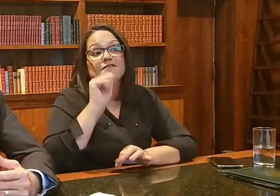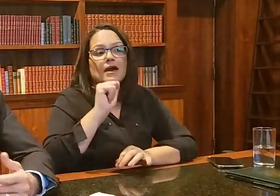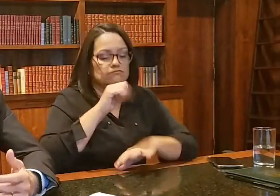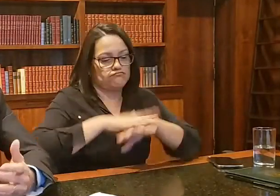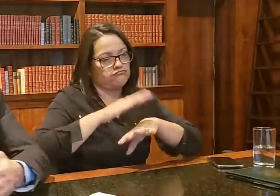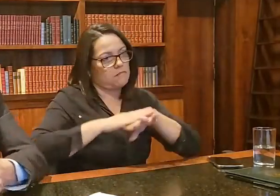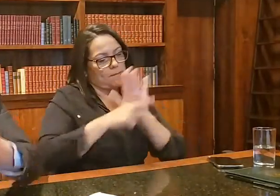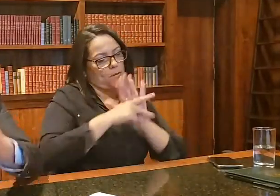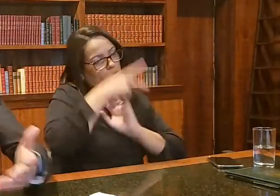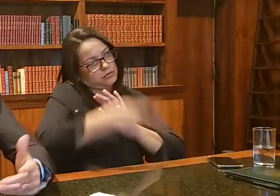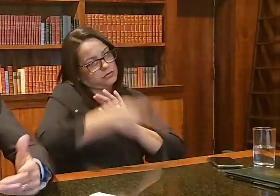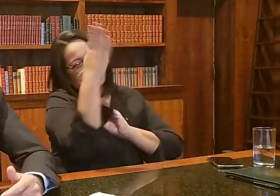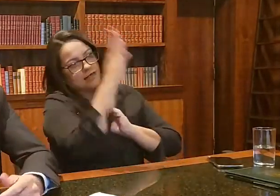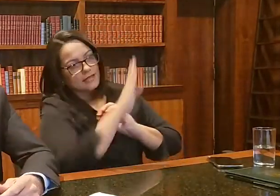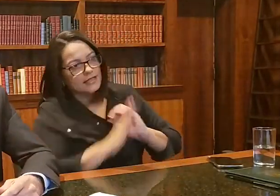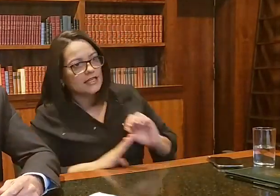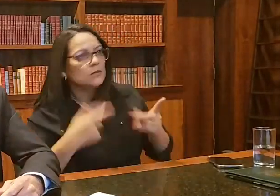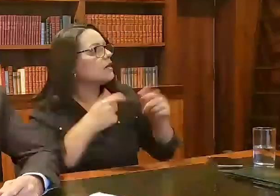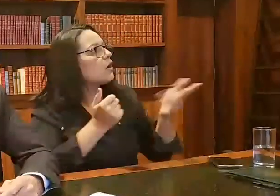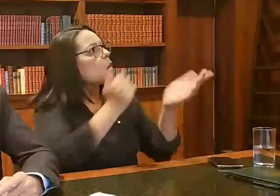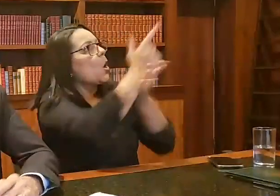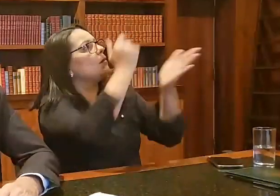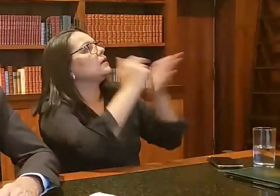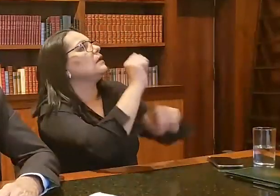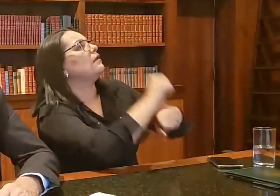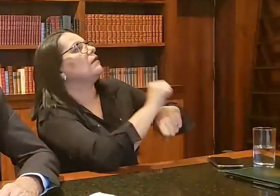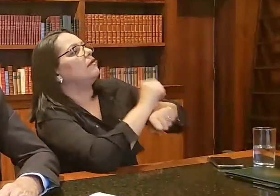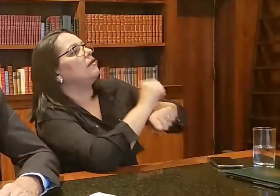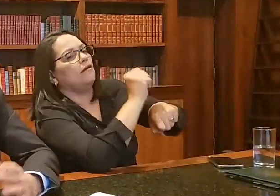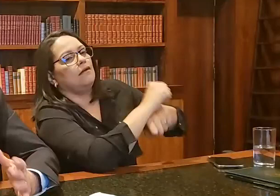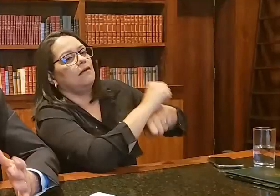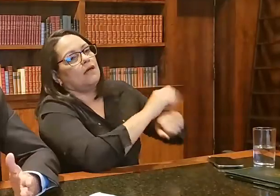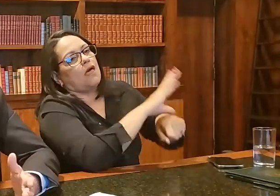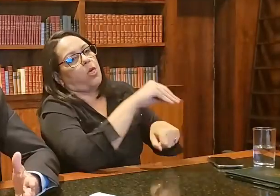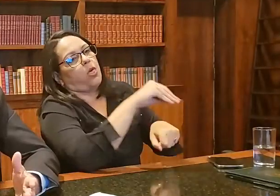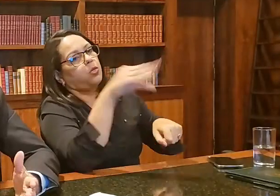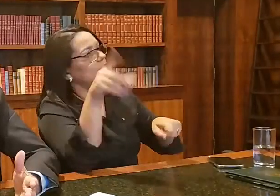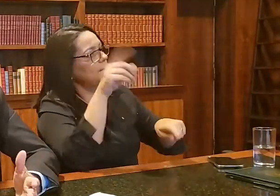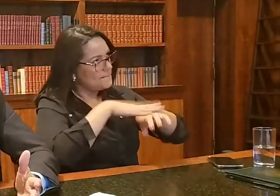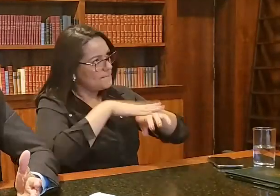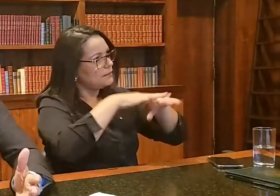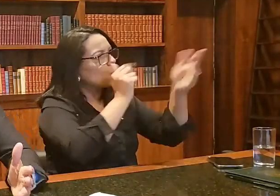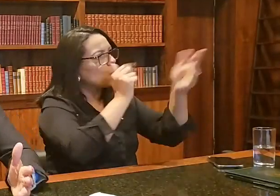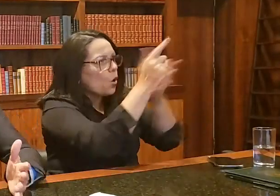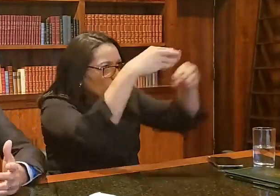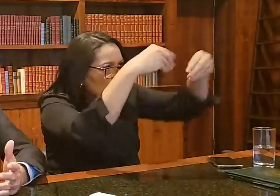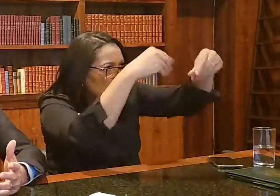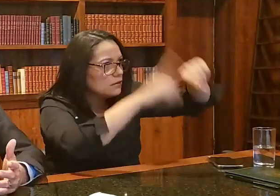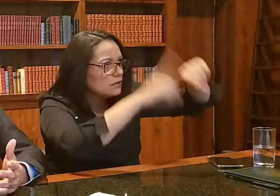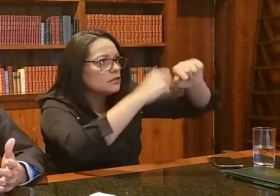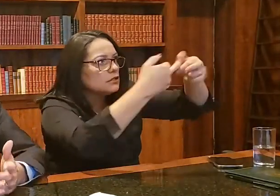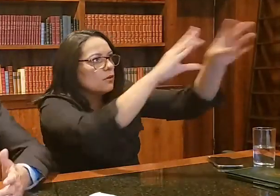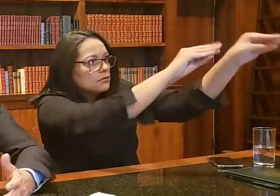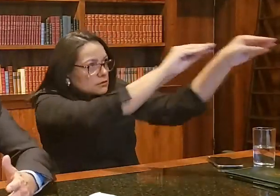nós dominarmos toda a cadeia de produção das vacinas do Brasil. Então a previsão daqui a uns 3 meses, nós,